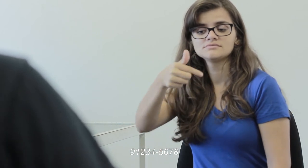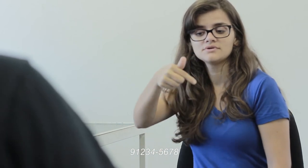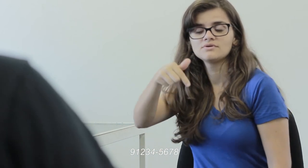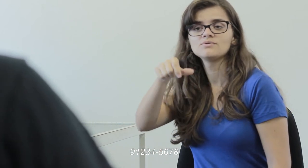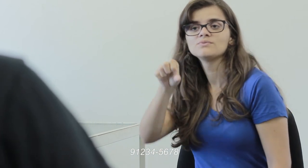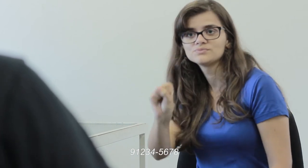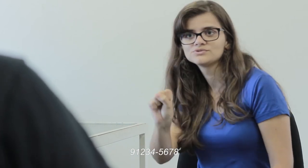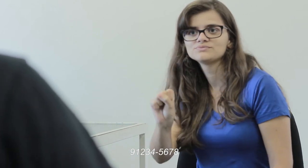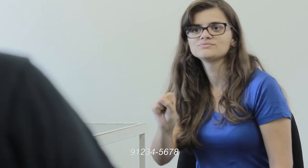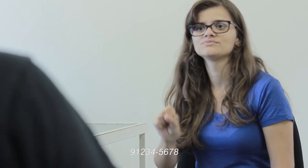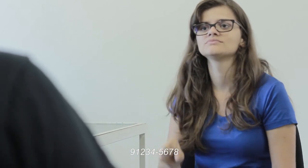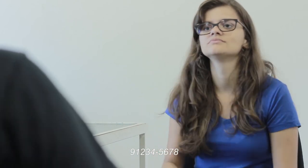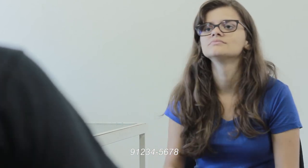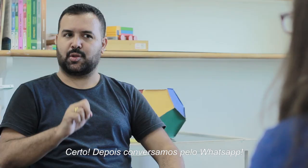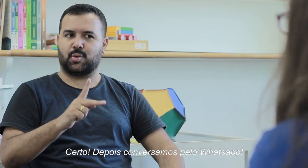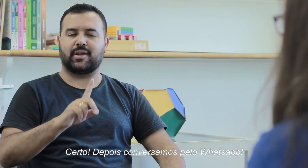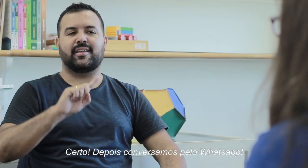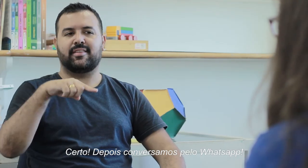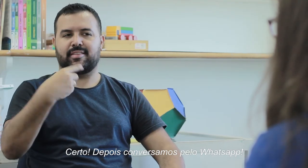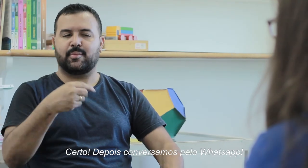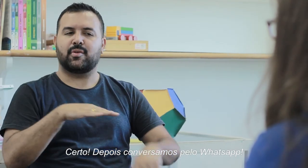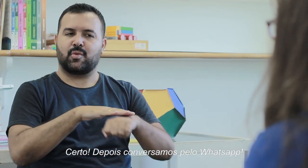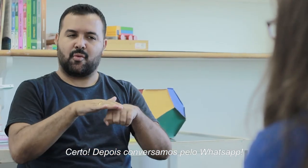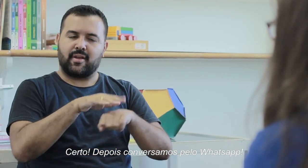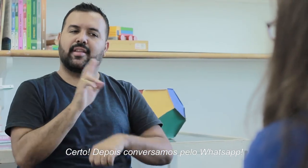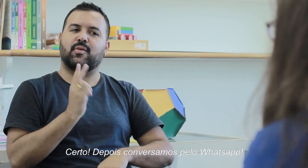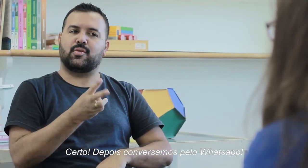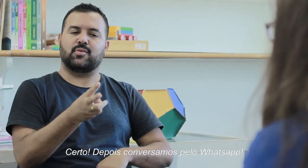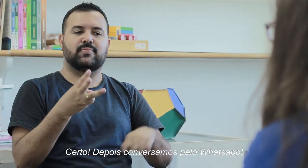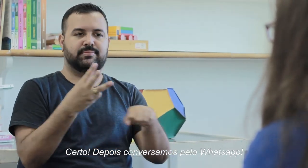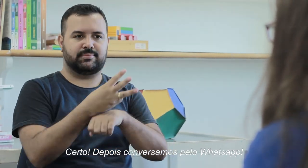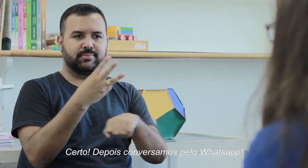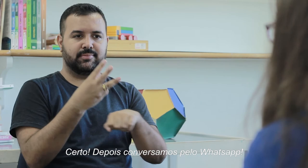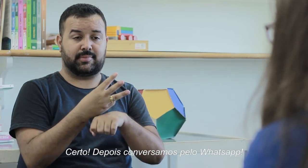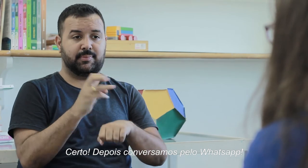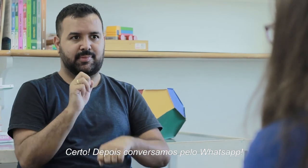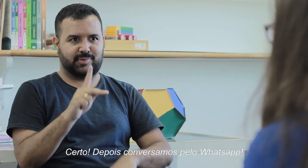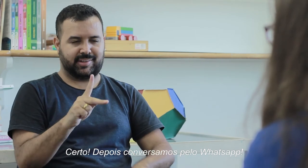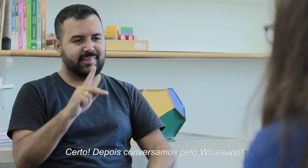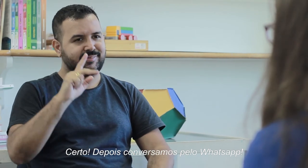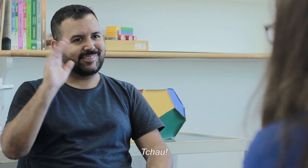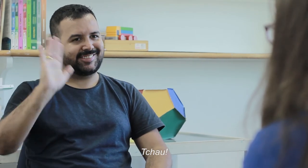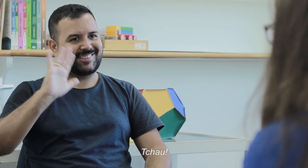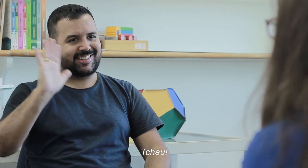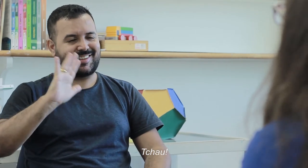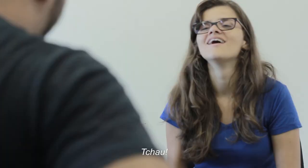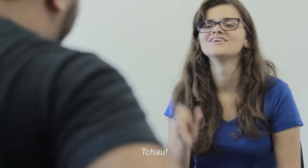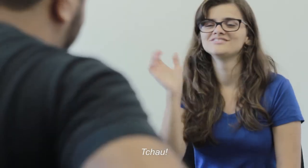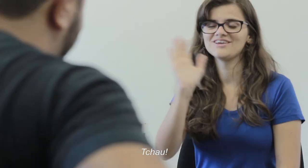912345678. Certo. Depois continuamos a conversa pelo WhatsApp, ok? Tchau. Tchau.